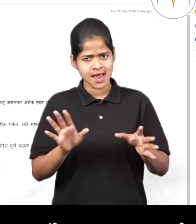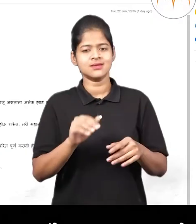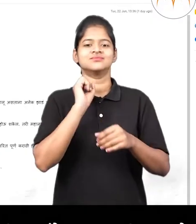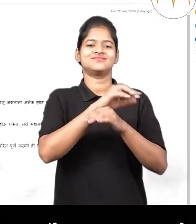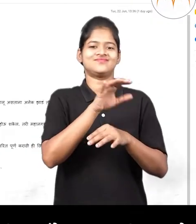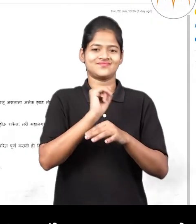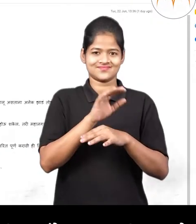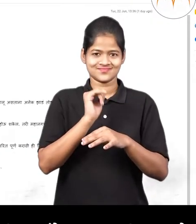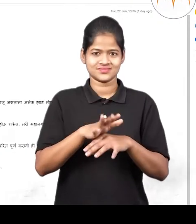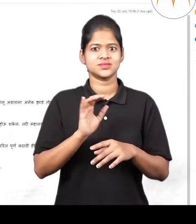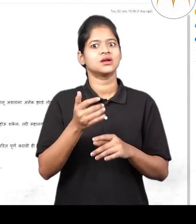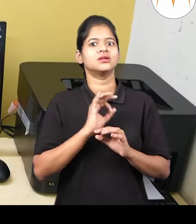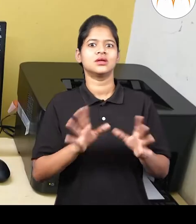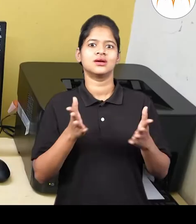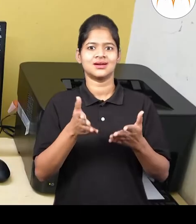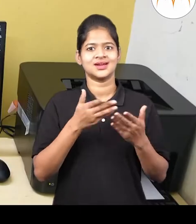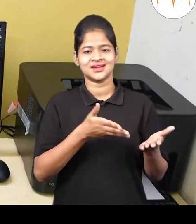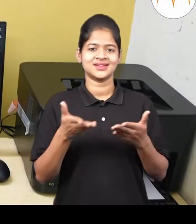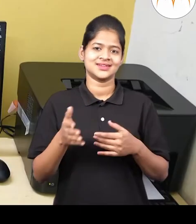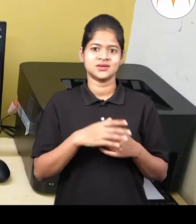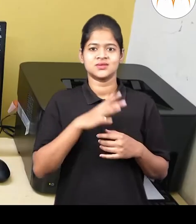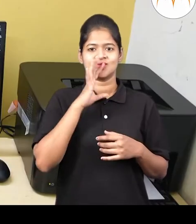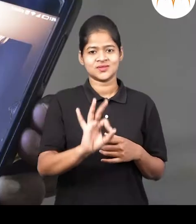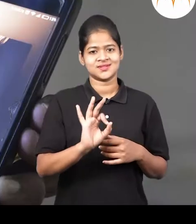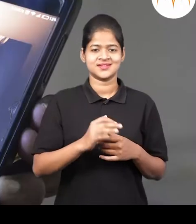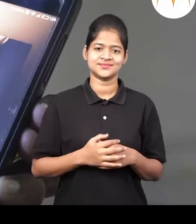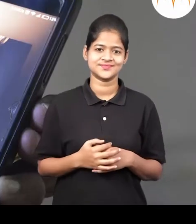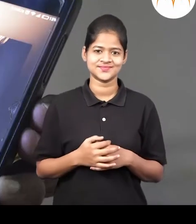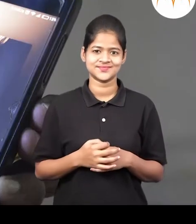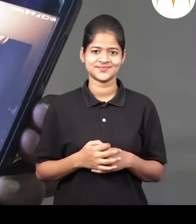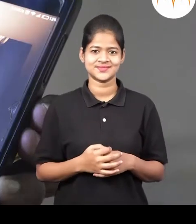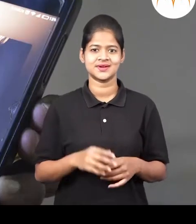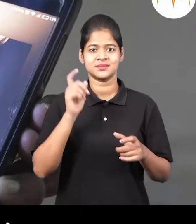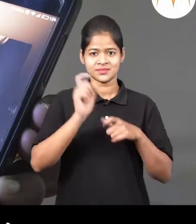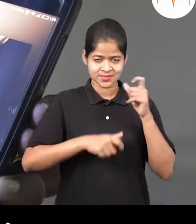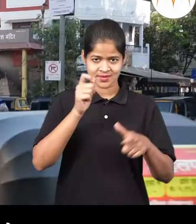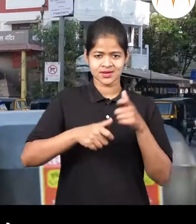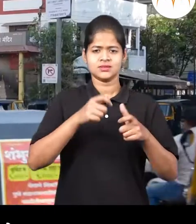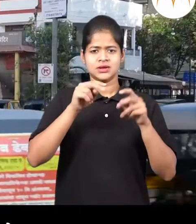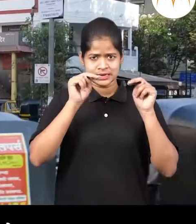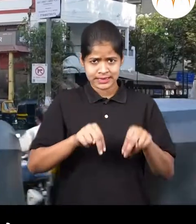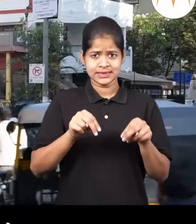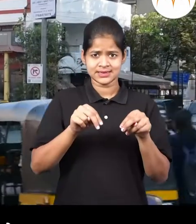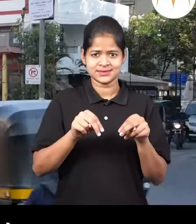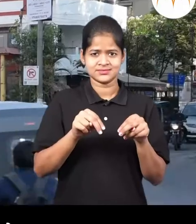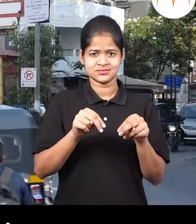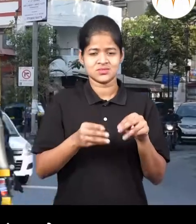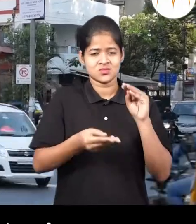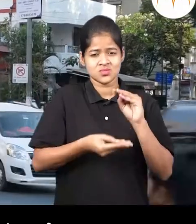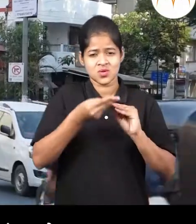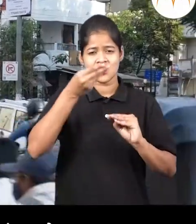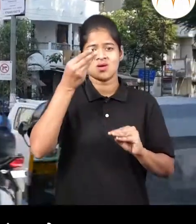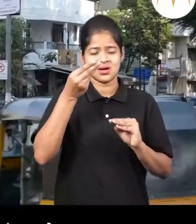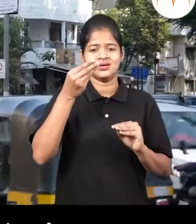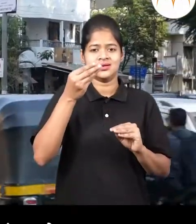संदेश वहनाची मणजे निरोप देणया घेनाची साधने अवश्य कस्तात। मानसाचा गरजा वाढ़त गेल्या